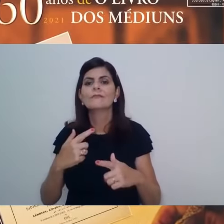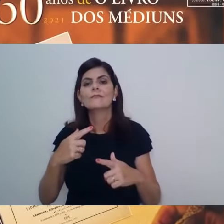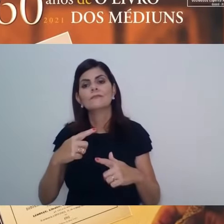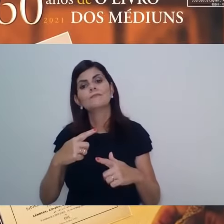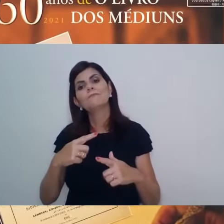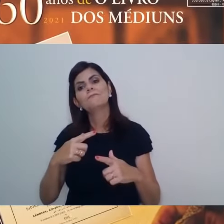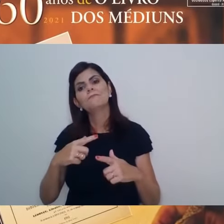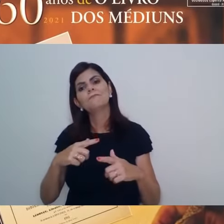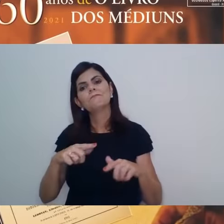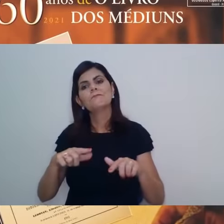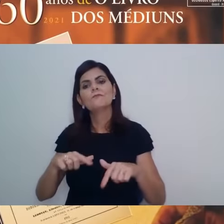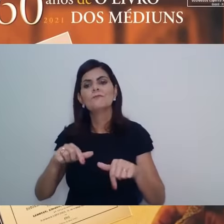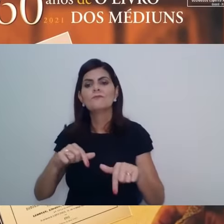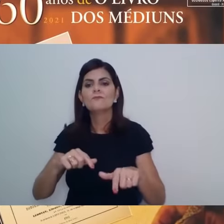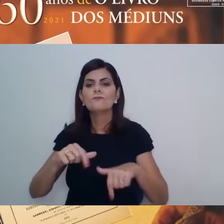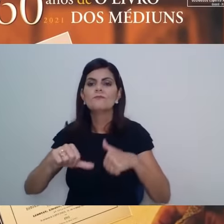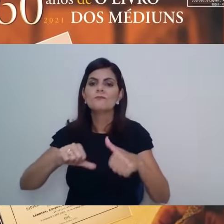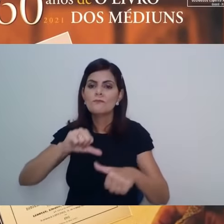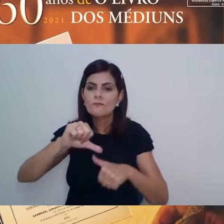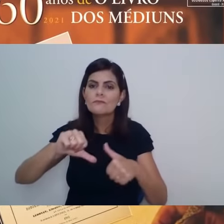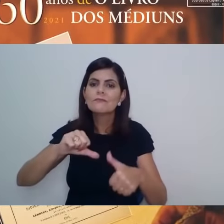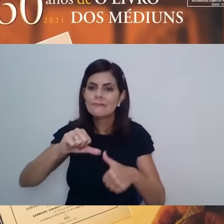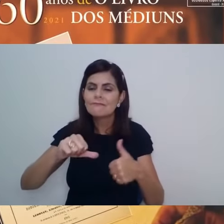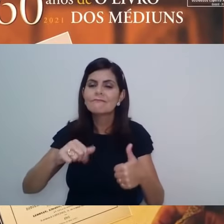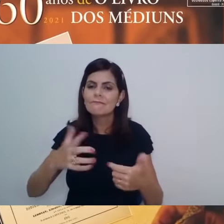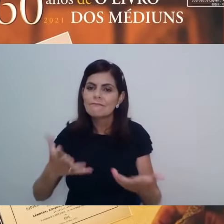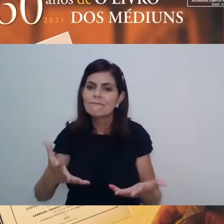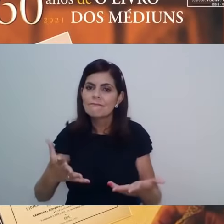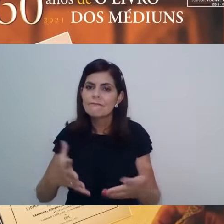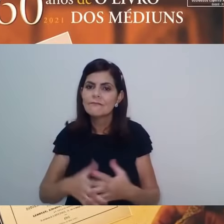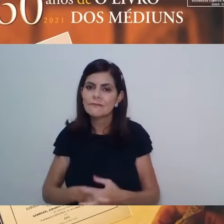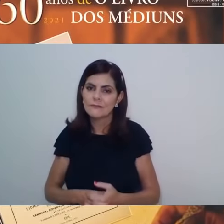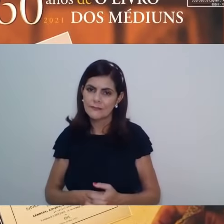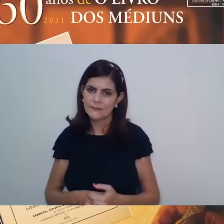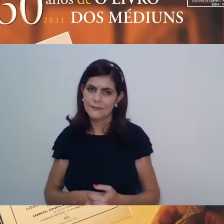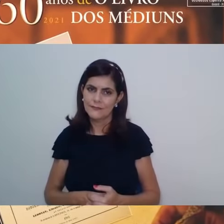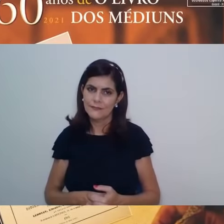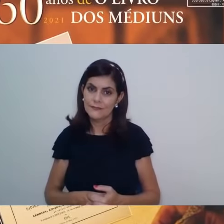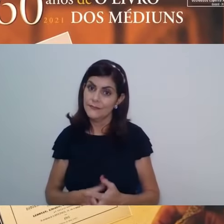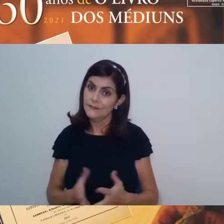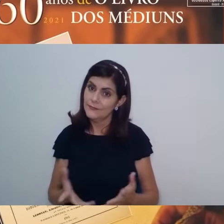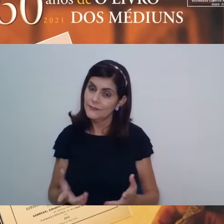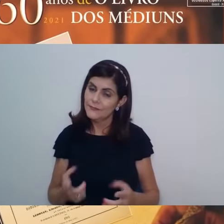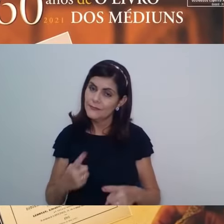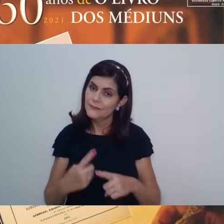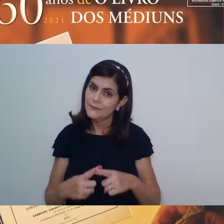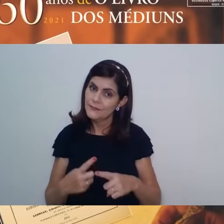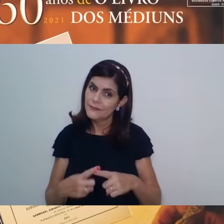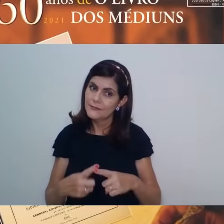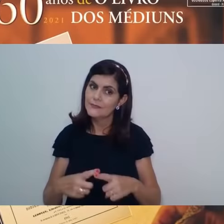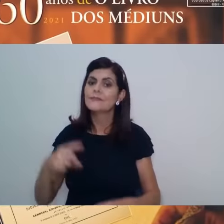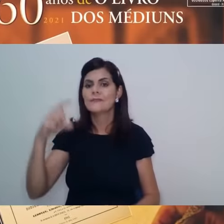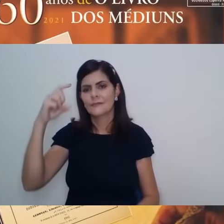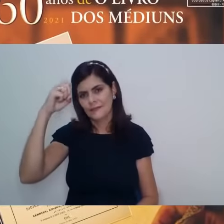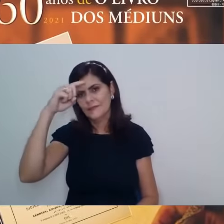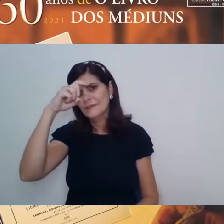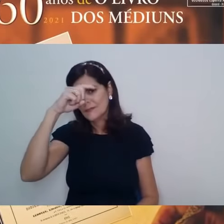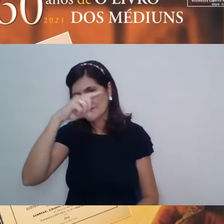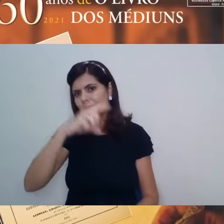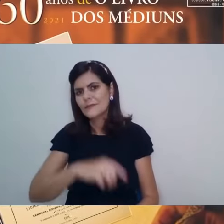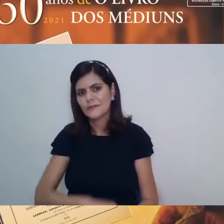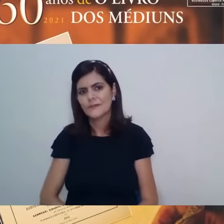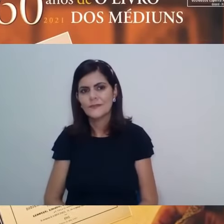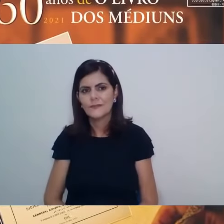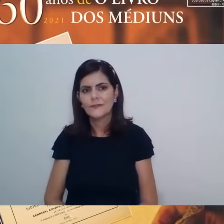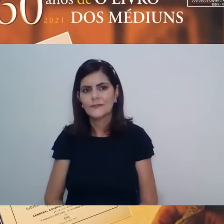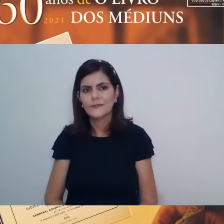porque às vezes as mudanças que o solucionar vai pedir de nós, não estamos ainda tão dispostos a fazê-las. Então, a gente